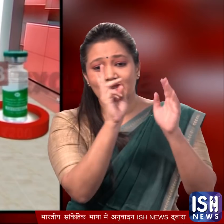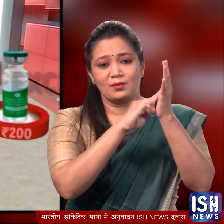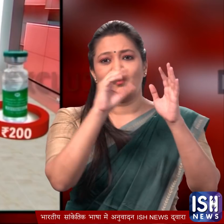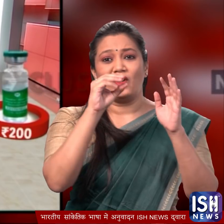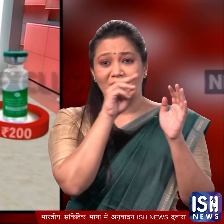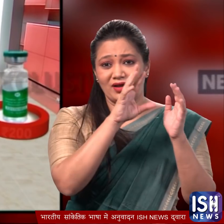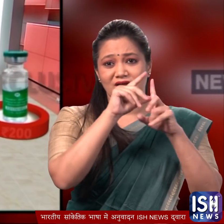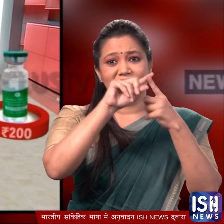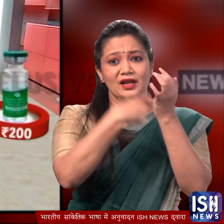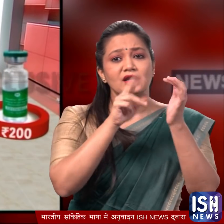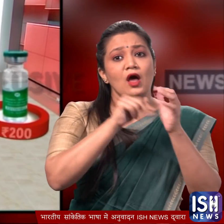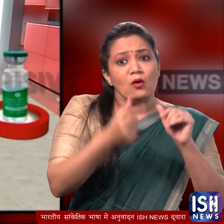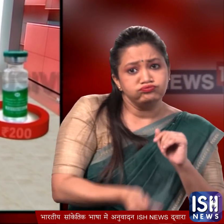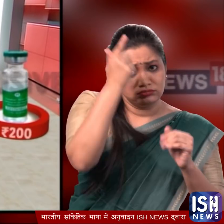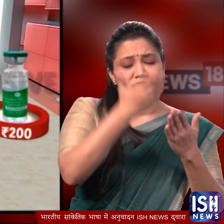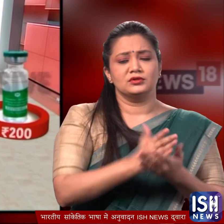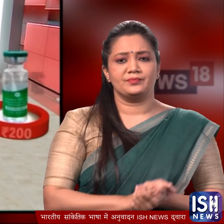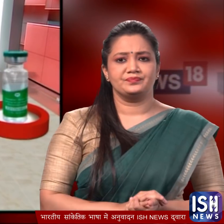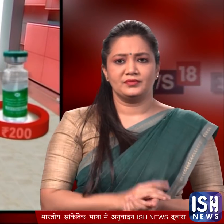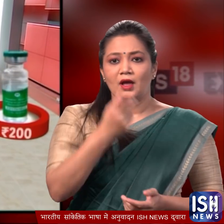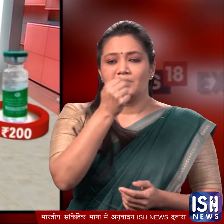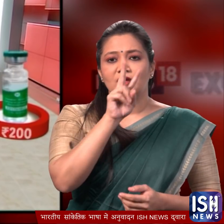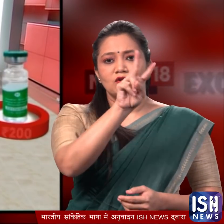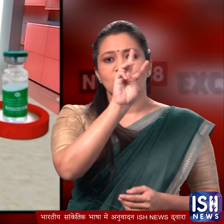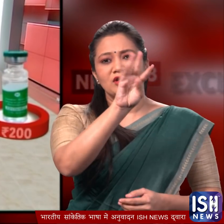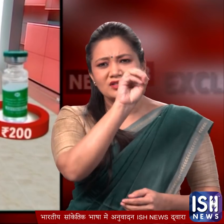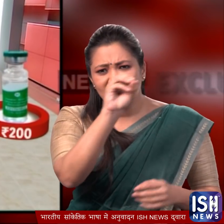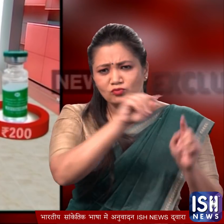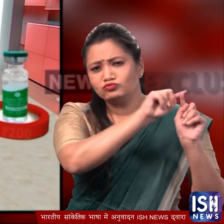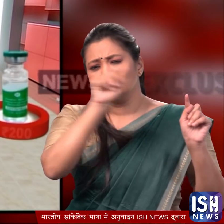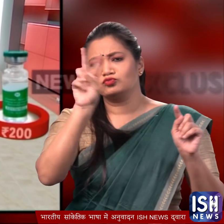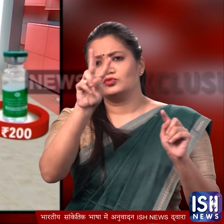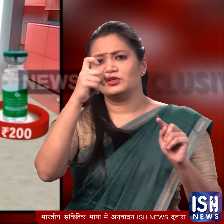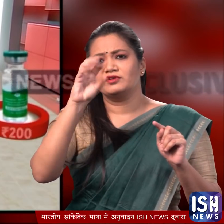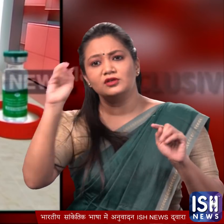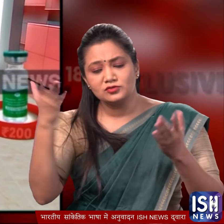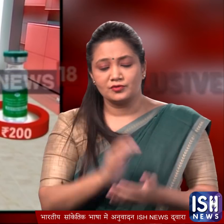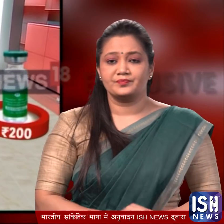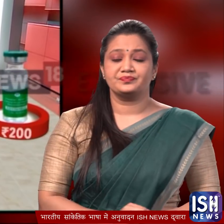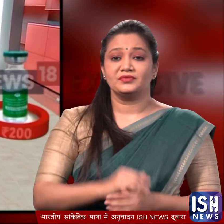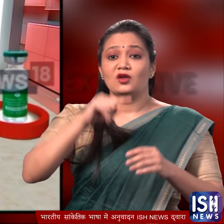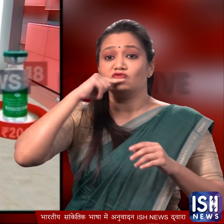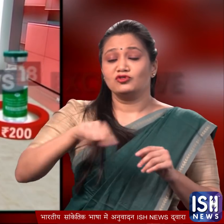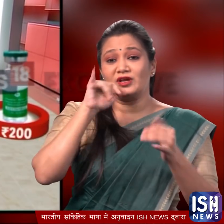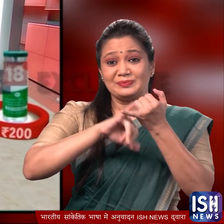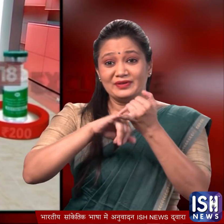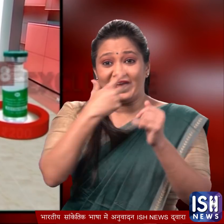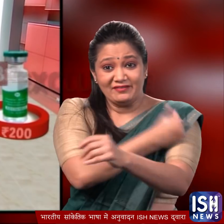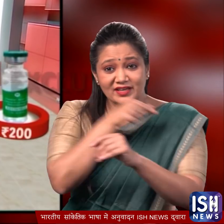मॉडरना कंपनी की वैक्सीन की खीमत तो इससे और भी ज्यादा है उसका दाम 2300 से 2700 रुपे के बीच है वहीं रूस की स्पूतिंग वैक्सीन